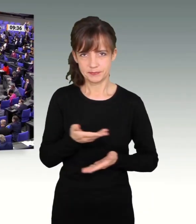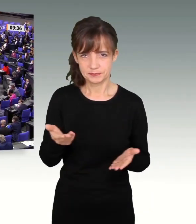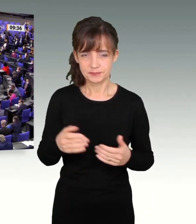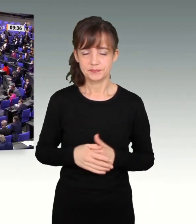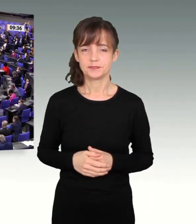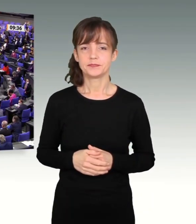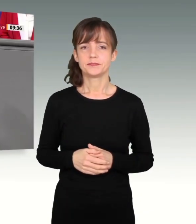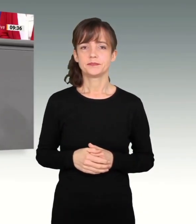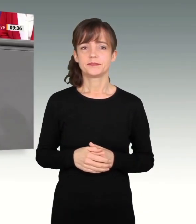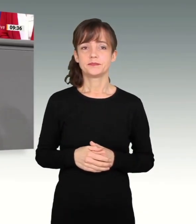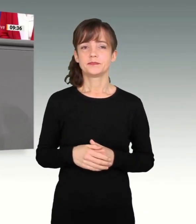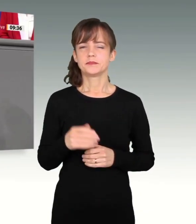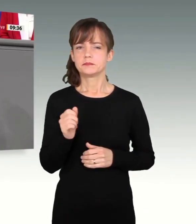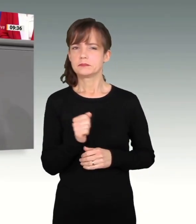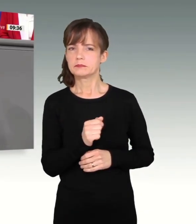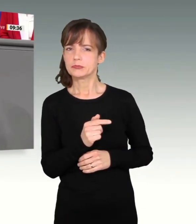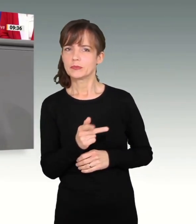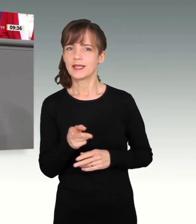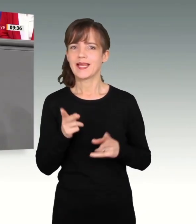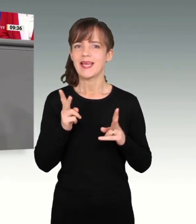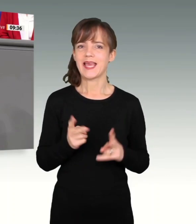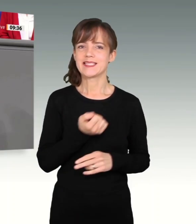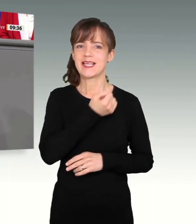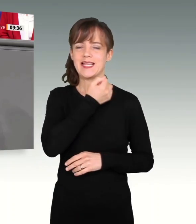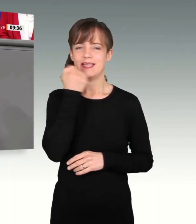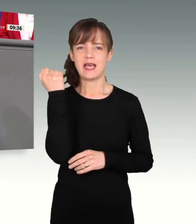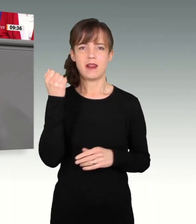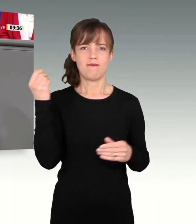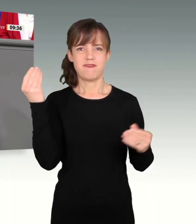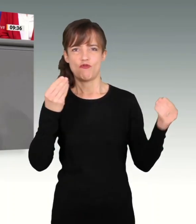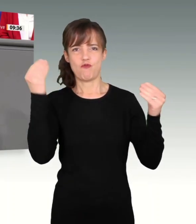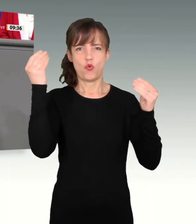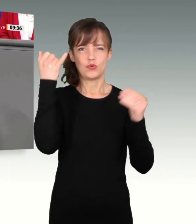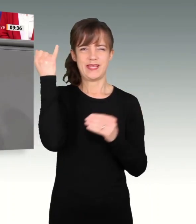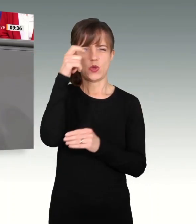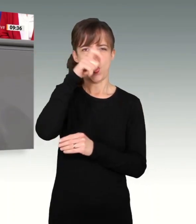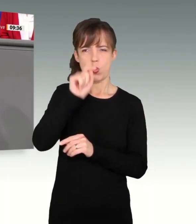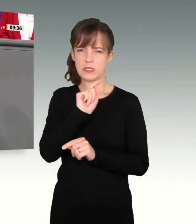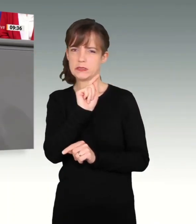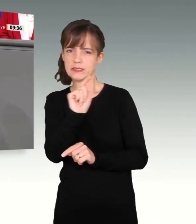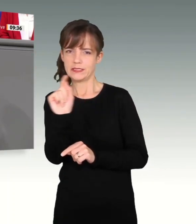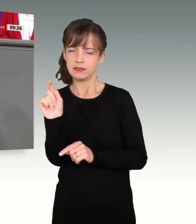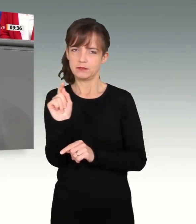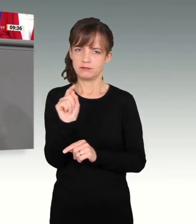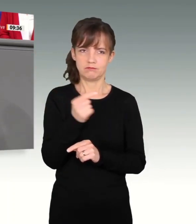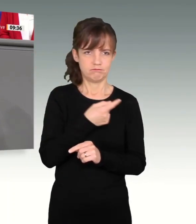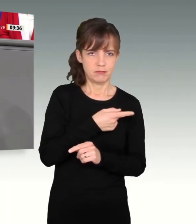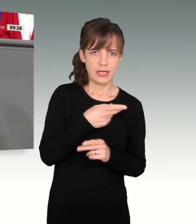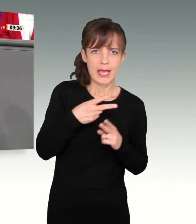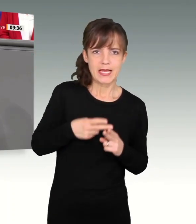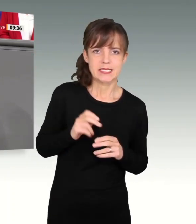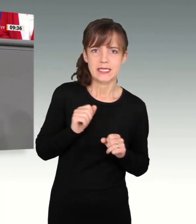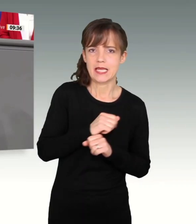Bis auf ein paar rechtsradikale Verschwörungsideologen hier im Parlament kann ja niemand bestreiten, dass wir mittenweiter in einer schweren